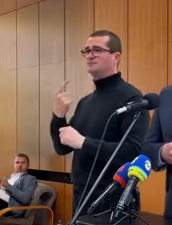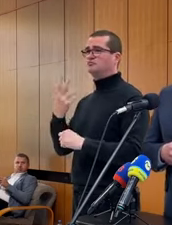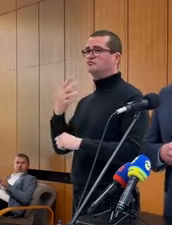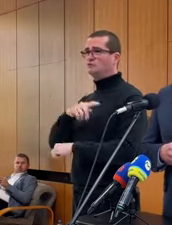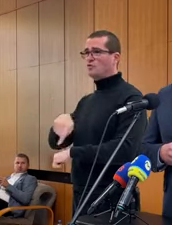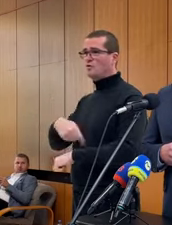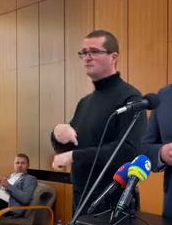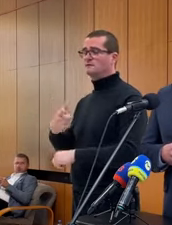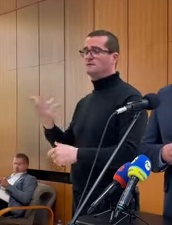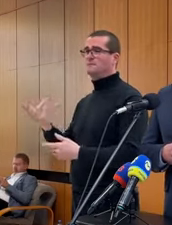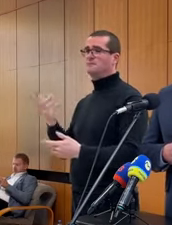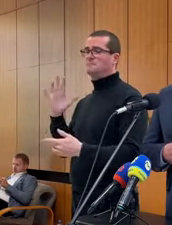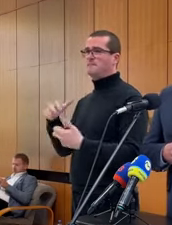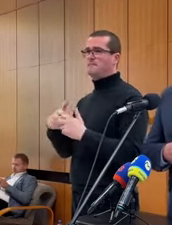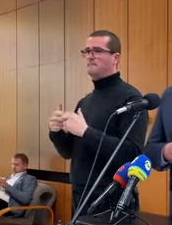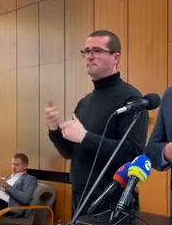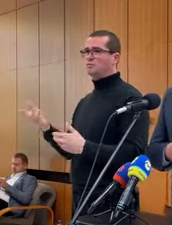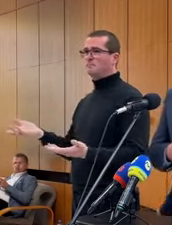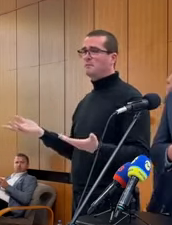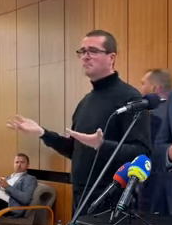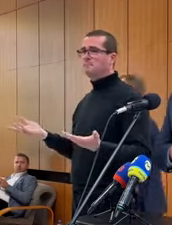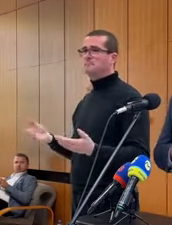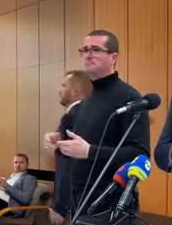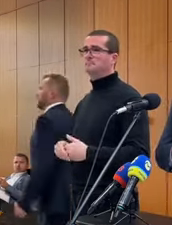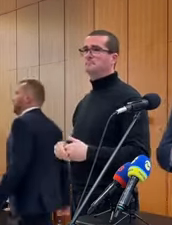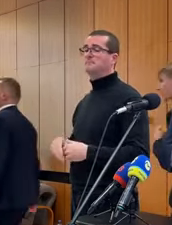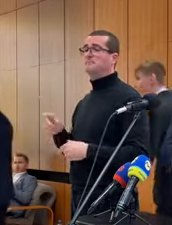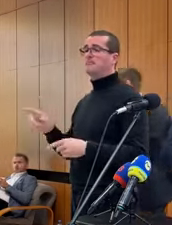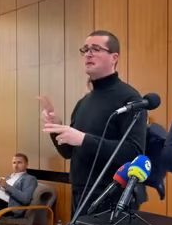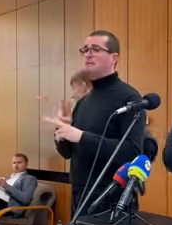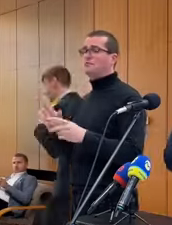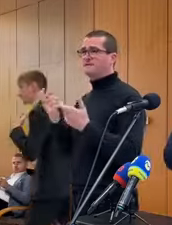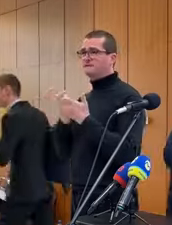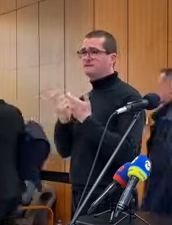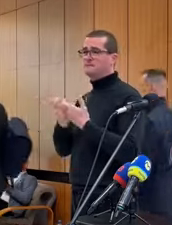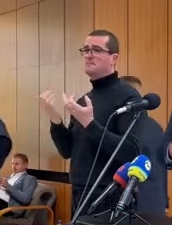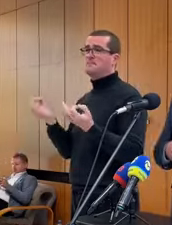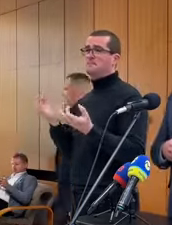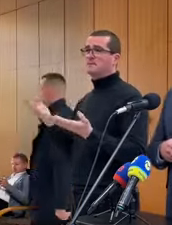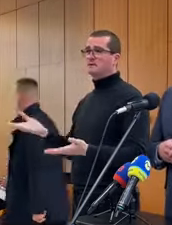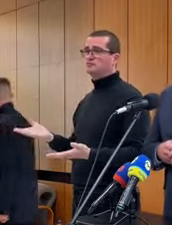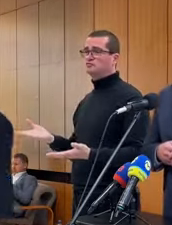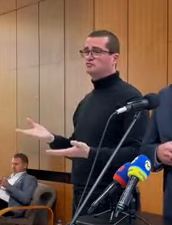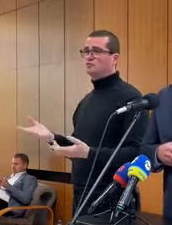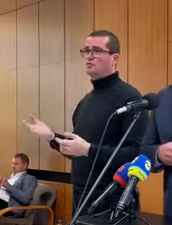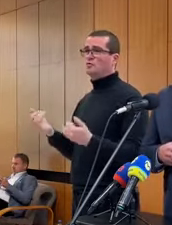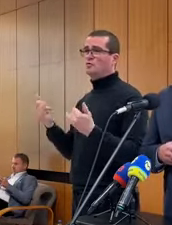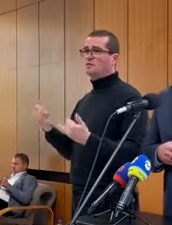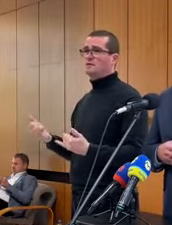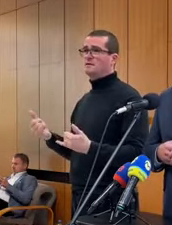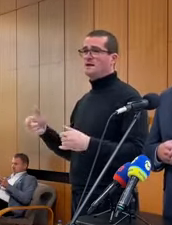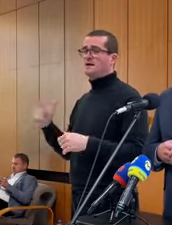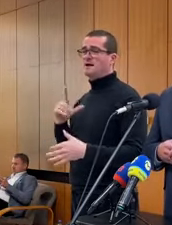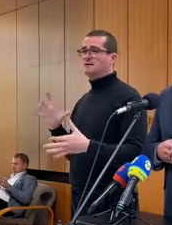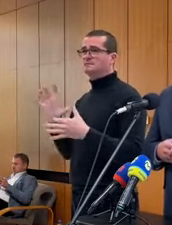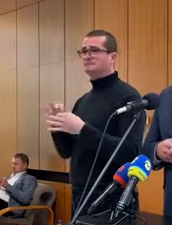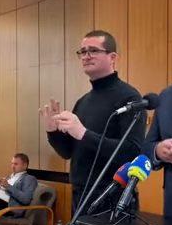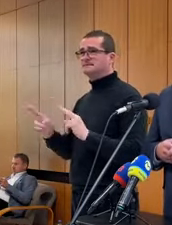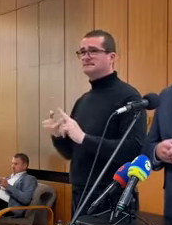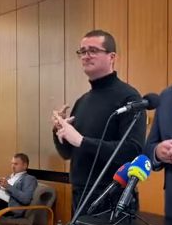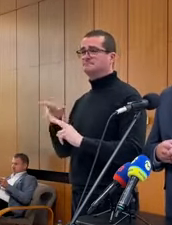boli kritizovaní. Pri iných voľbách hodinu. Pri niektorých voľbách to bolo hodinu.